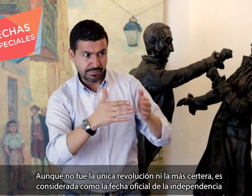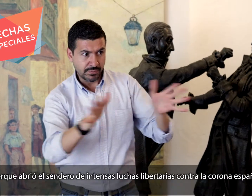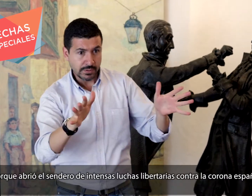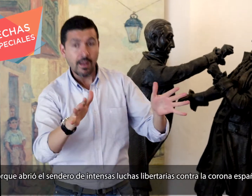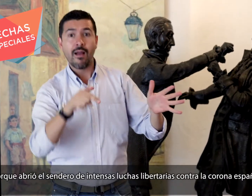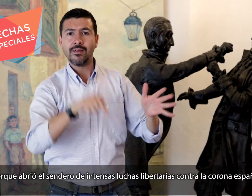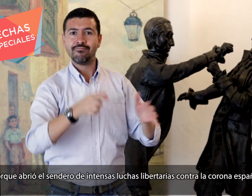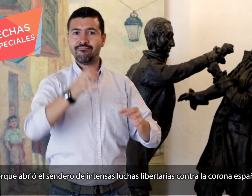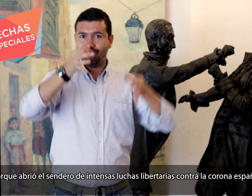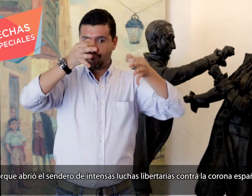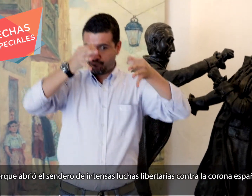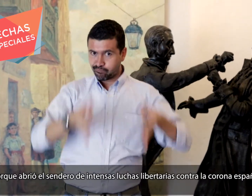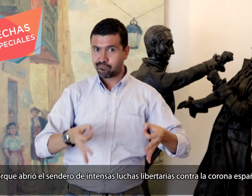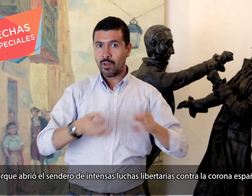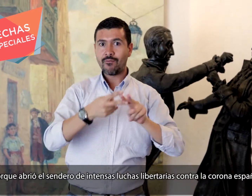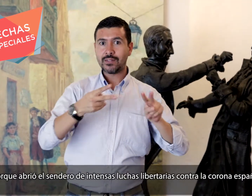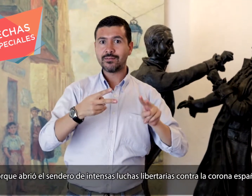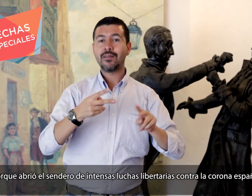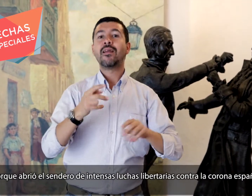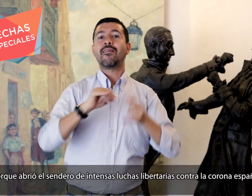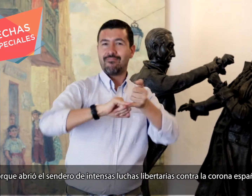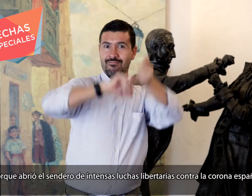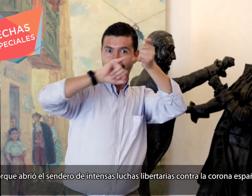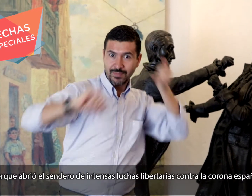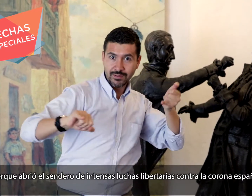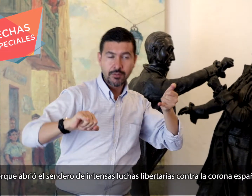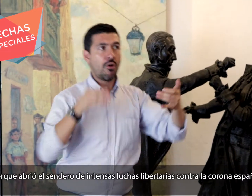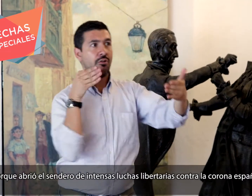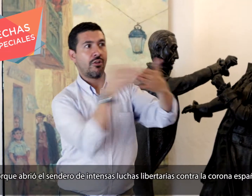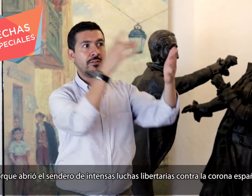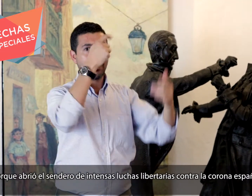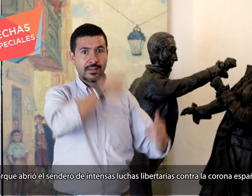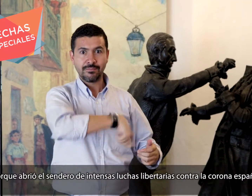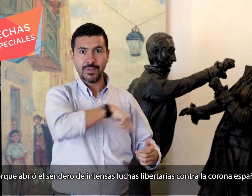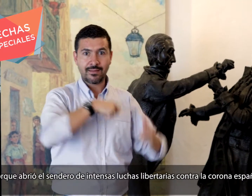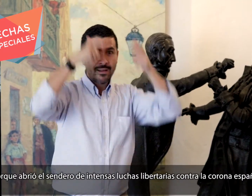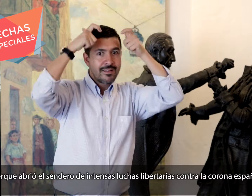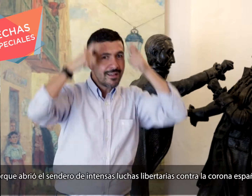porque abrió el sendero de intensas luchas libertarias contra la Corona Española.